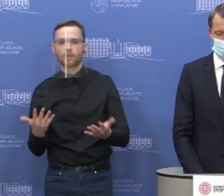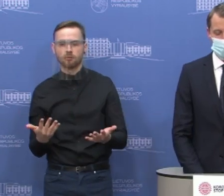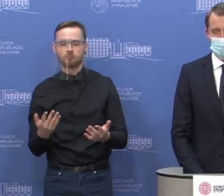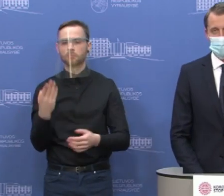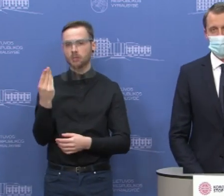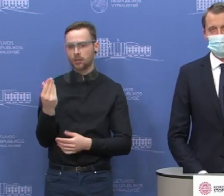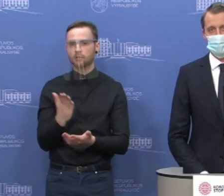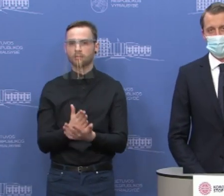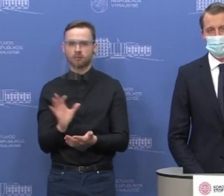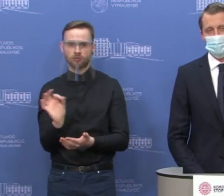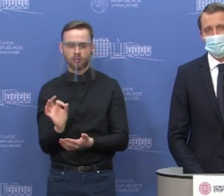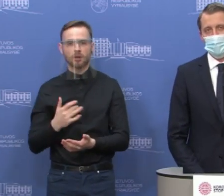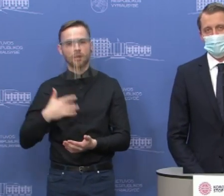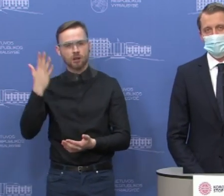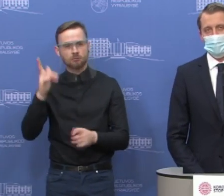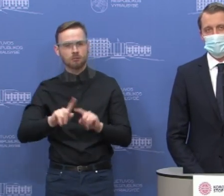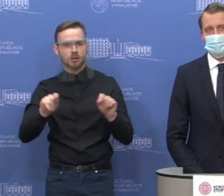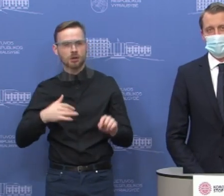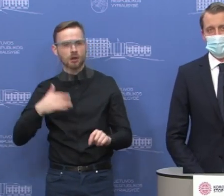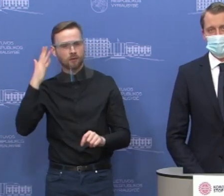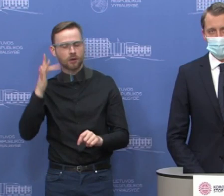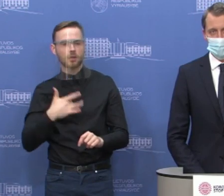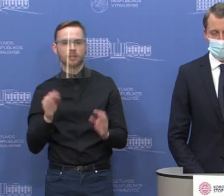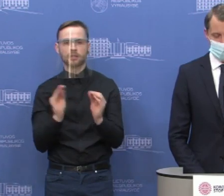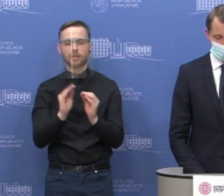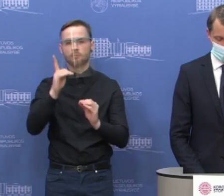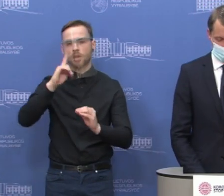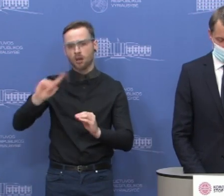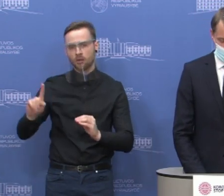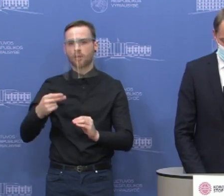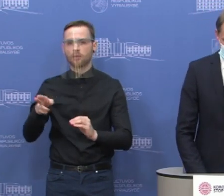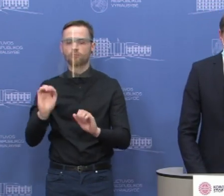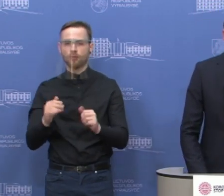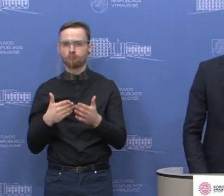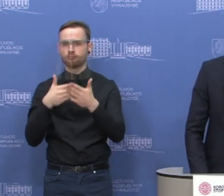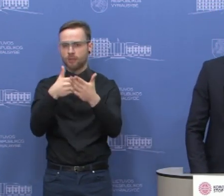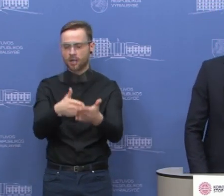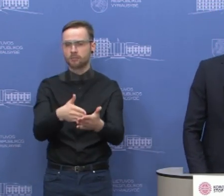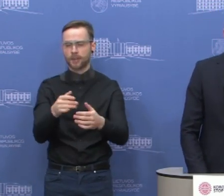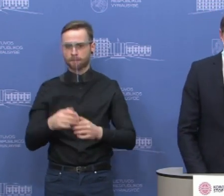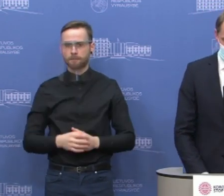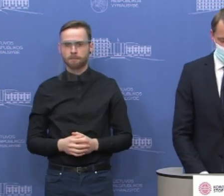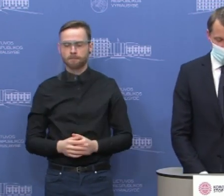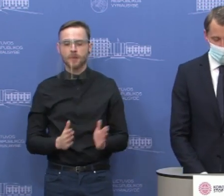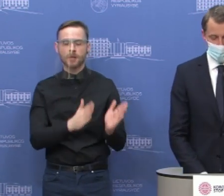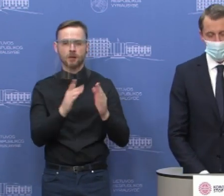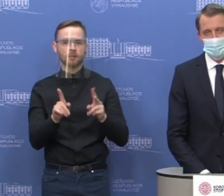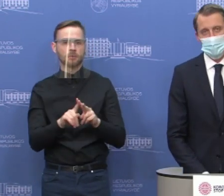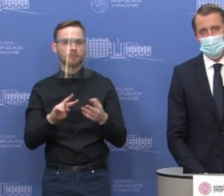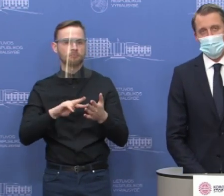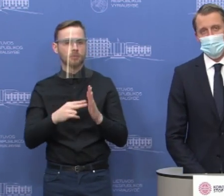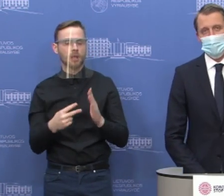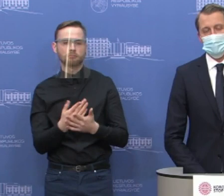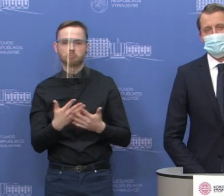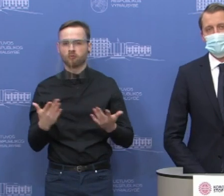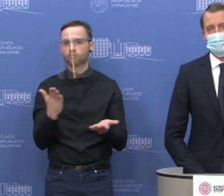pradžiai galvojame apie 10 milijonų eurų, kuris galėtų būti skiriamas būtent vietiniam turizmui. Taip pat yra ir kitos priemonės. Tai yra